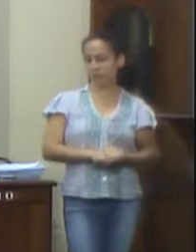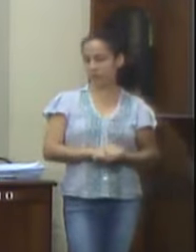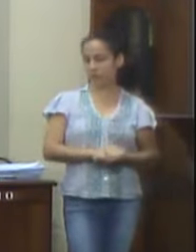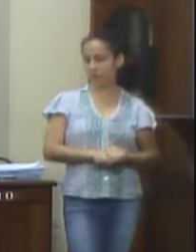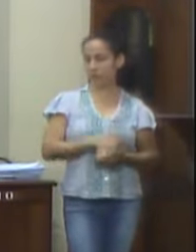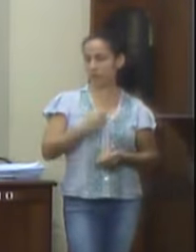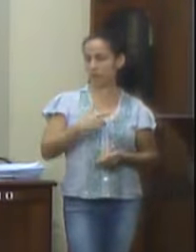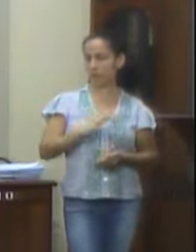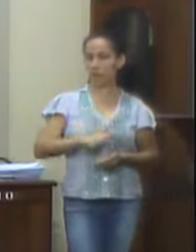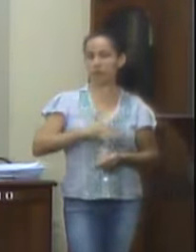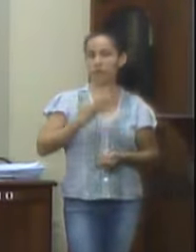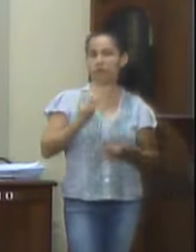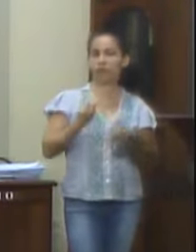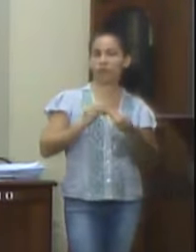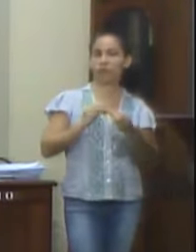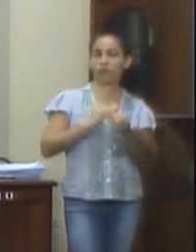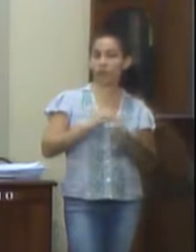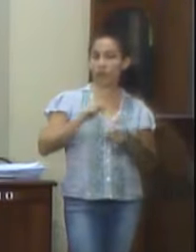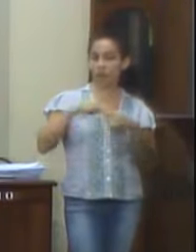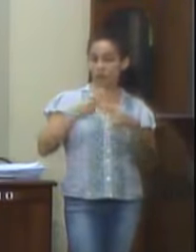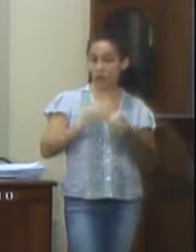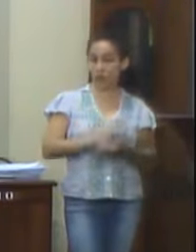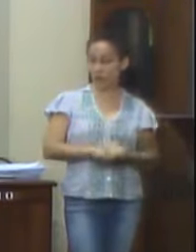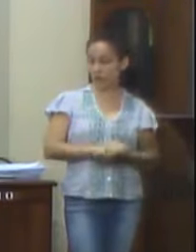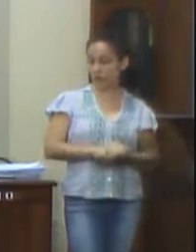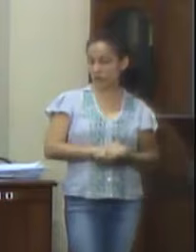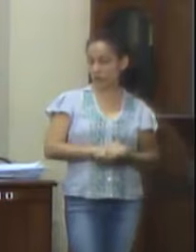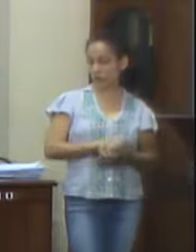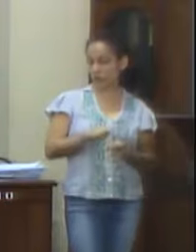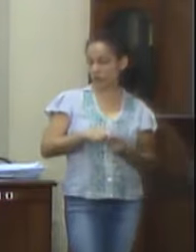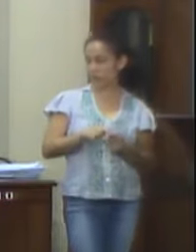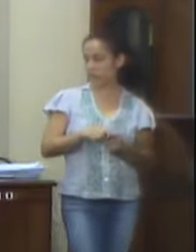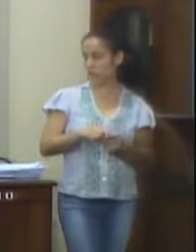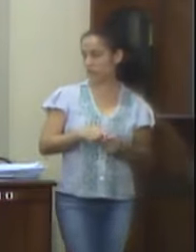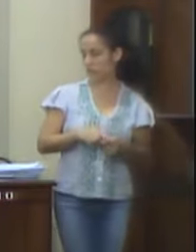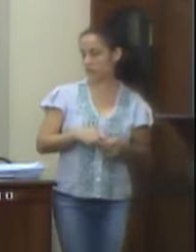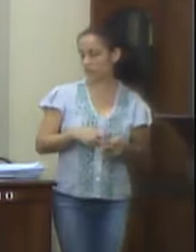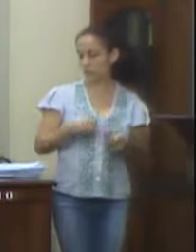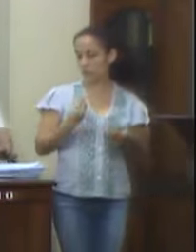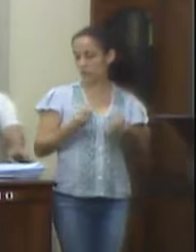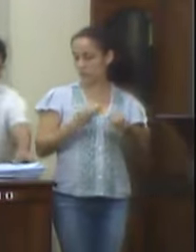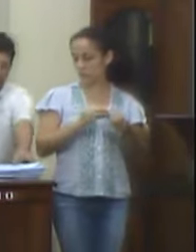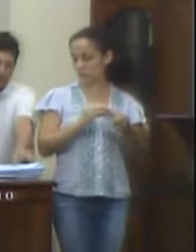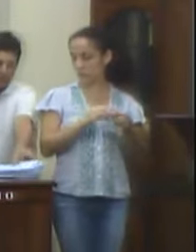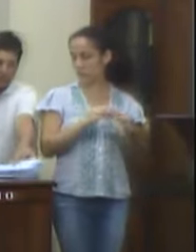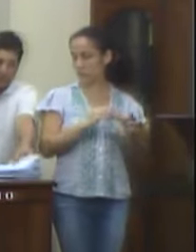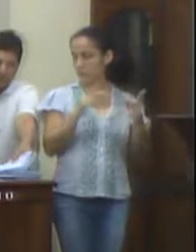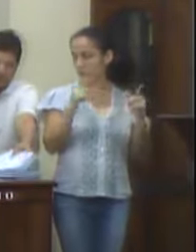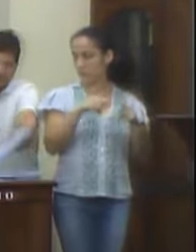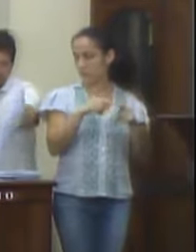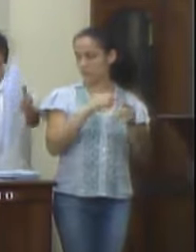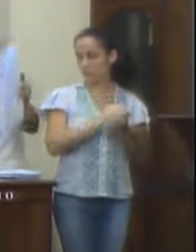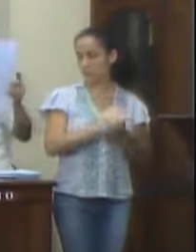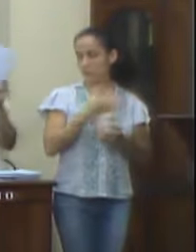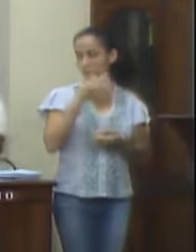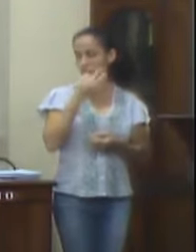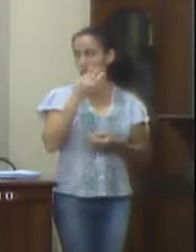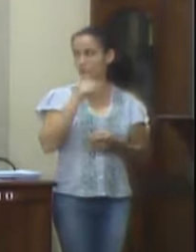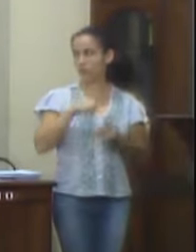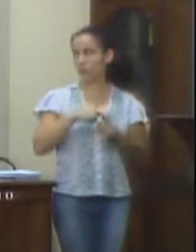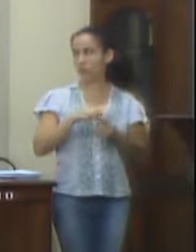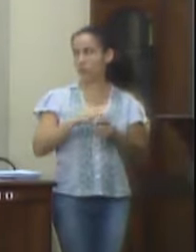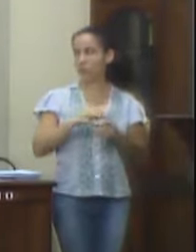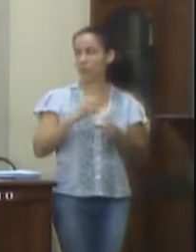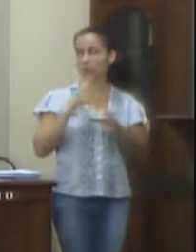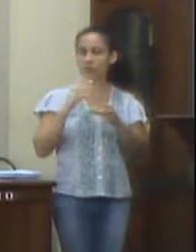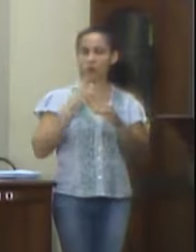surpresa e da irretroatividade. Por outro lado, é incontroverso que, diferentemente da decisão que opinou pela rejeição das